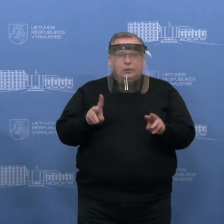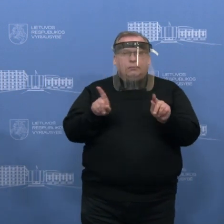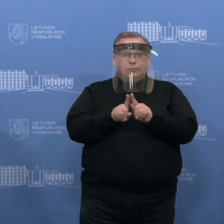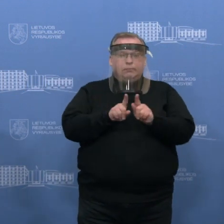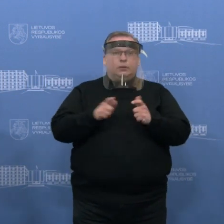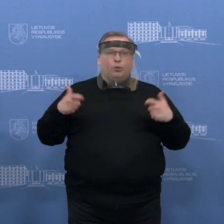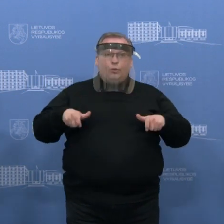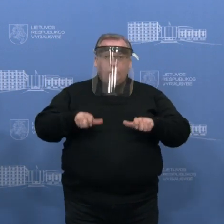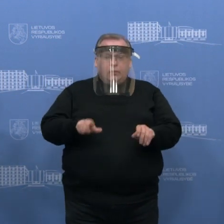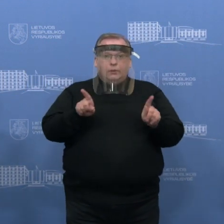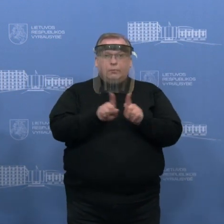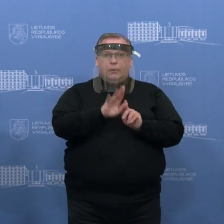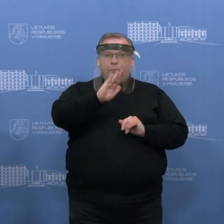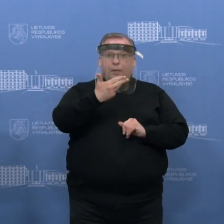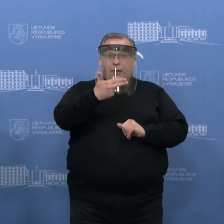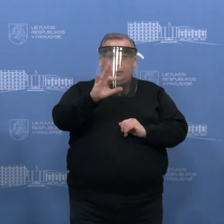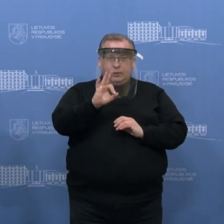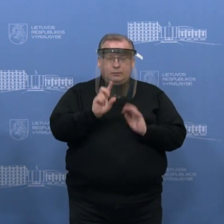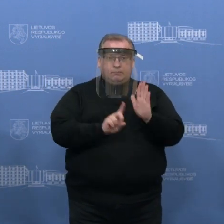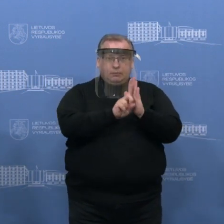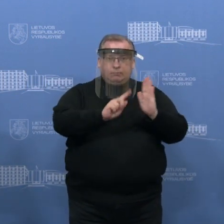pradėkime nuo BNS, Ignai, prašau.